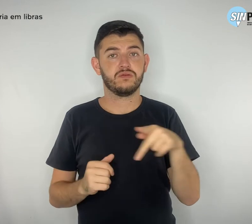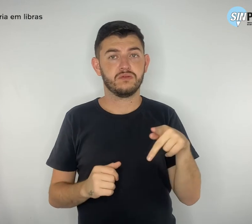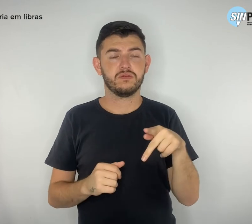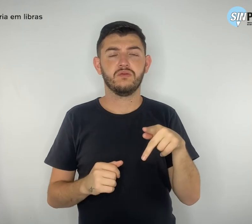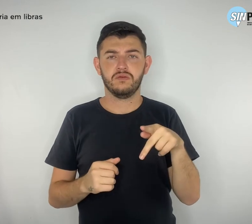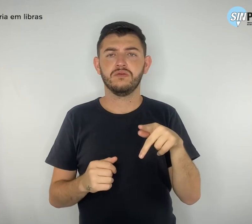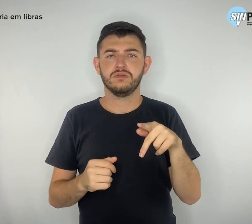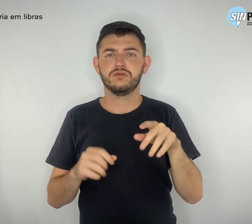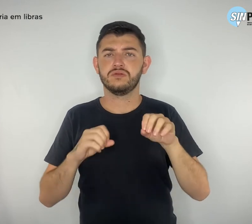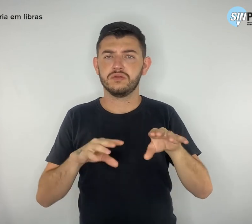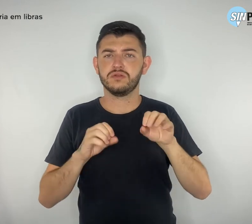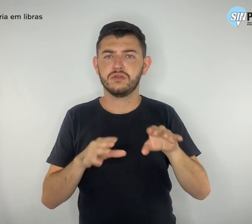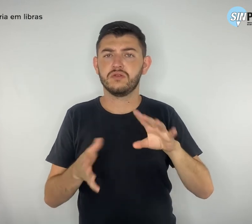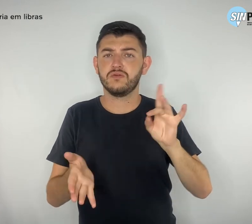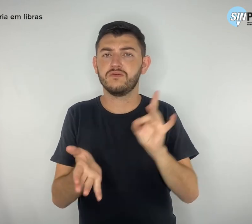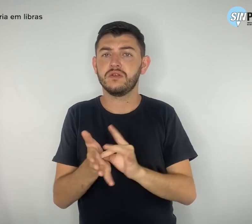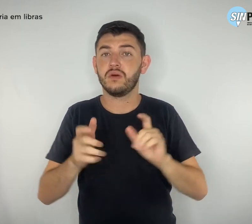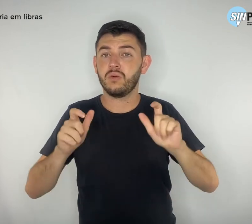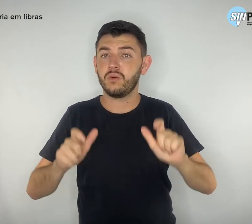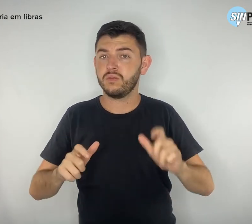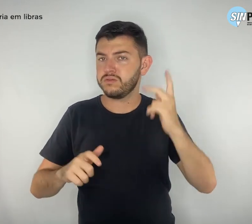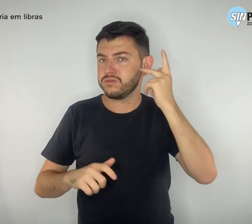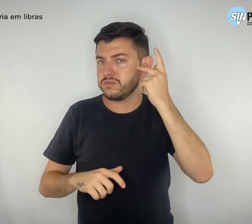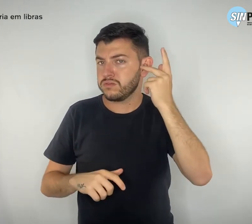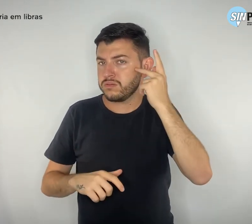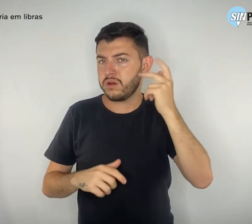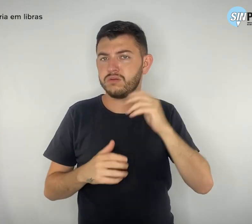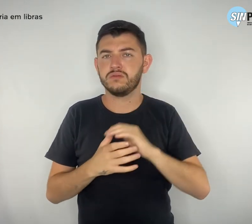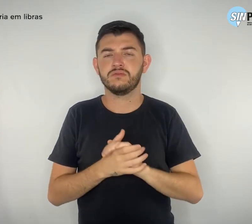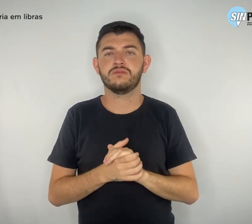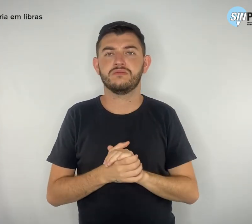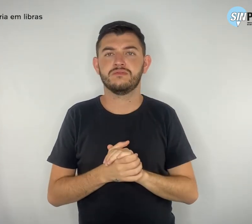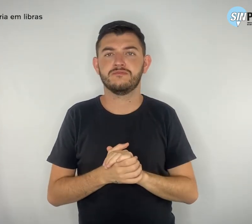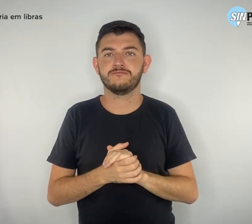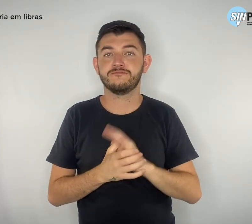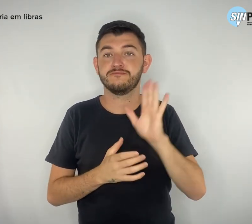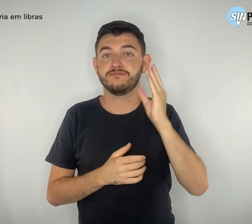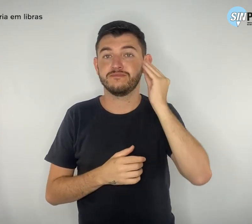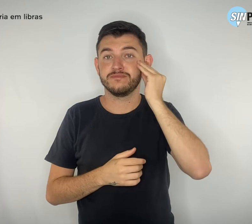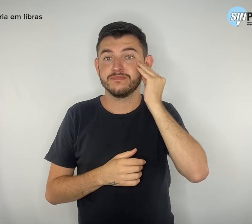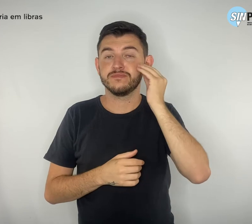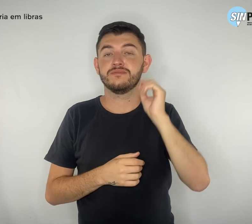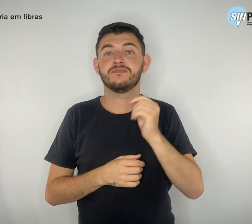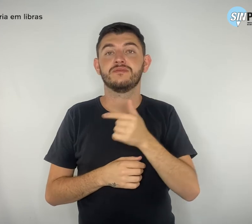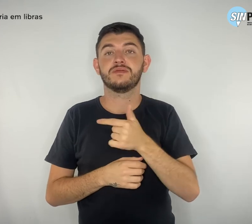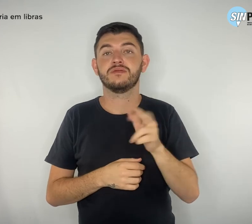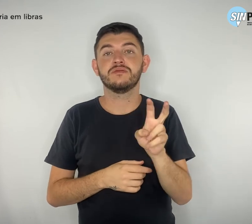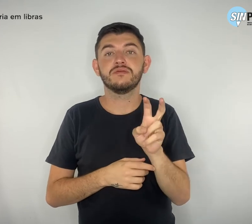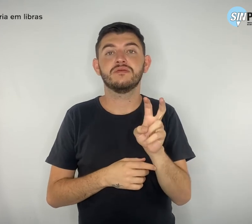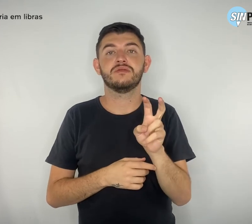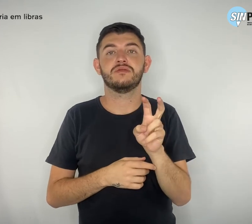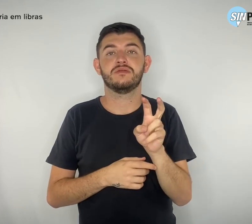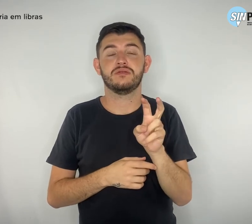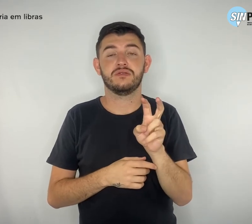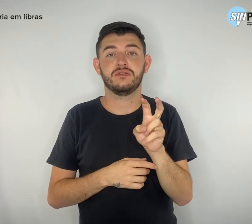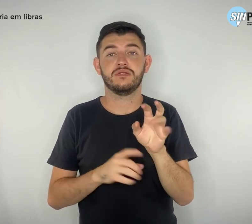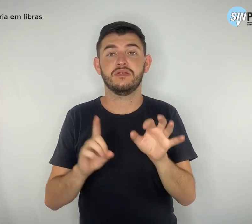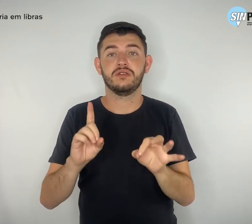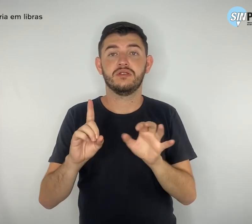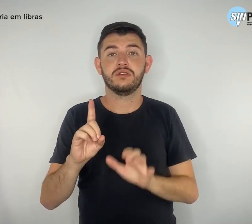No entender dos 25 desembargadores do TJSP, a